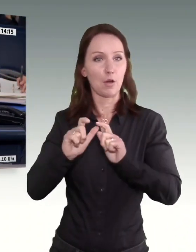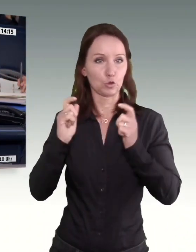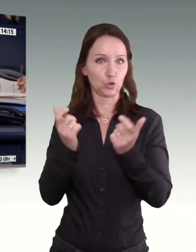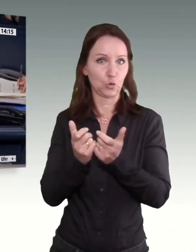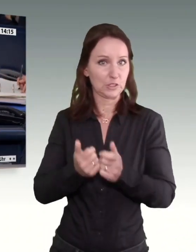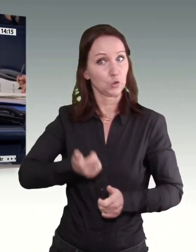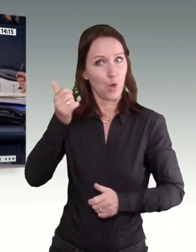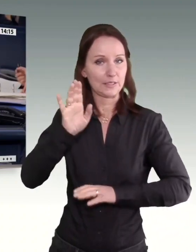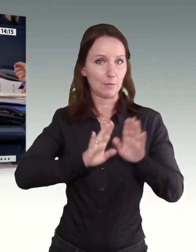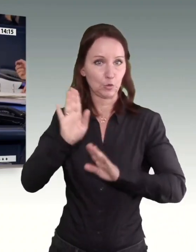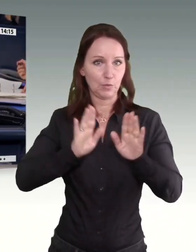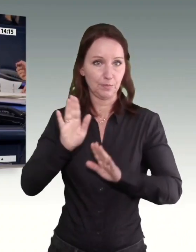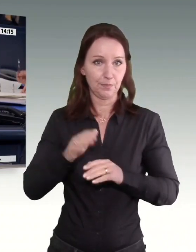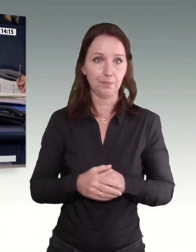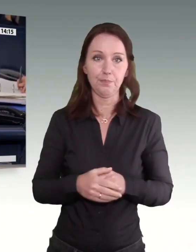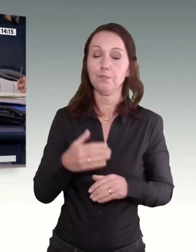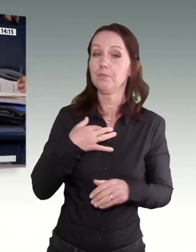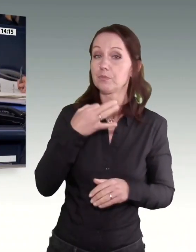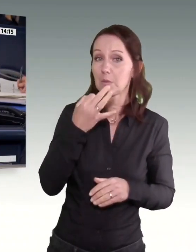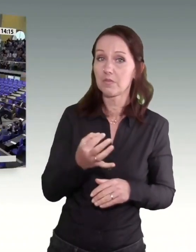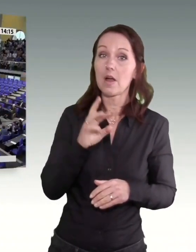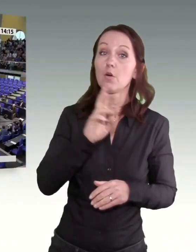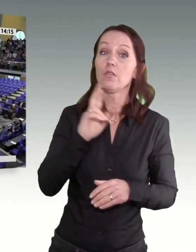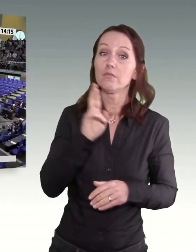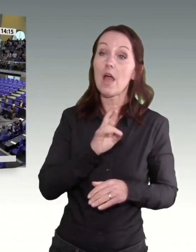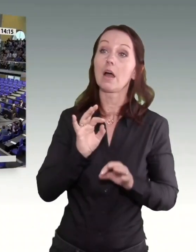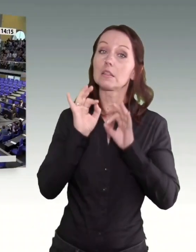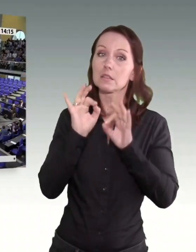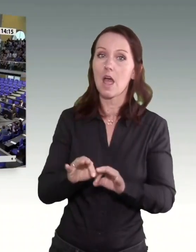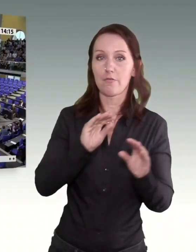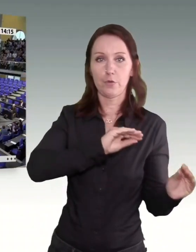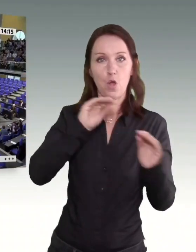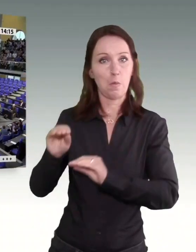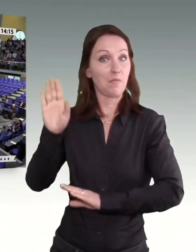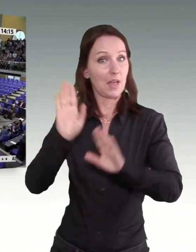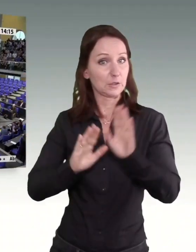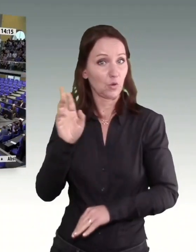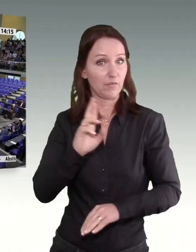ab. Ich frage deshalb, wer stimmt für die beantragte Überweisung?